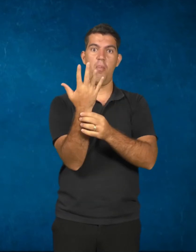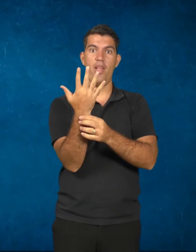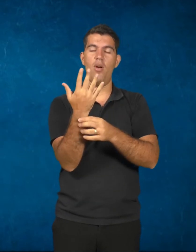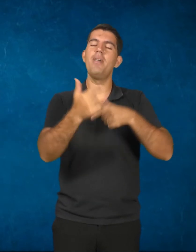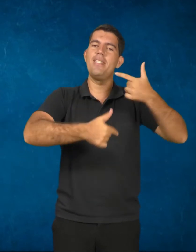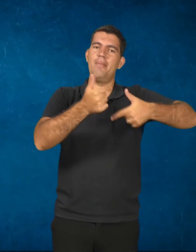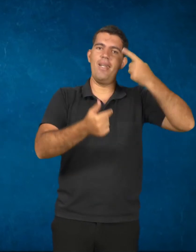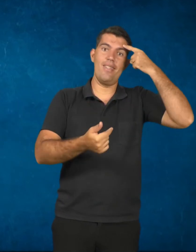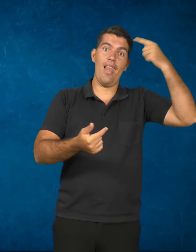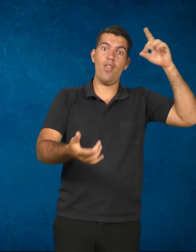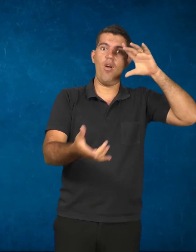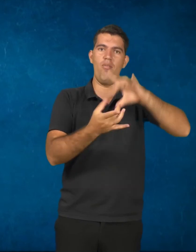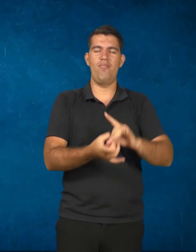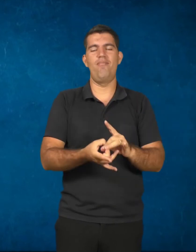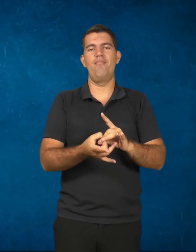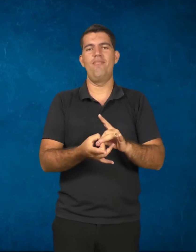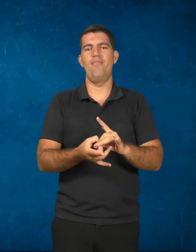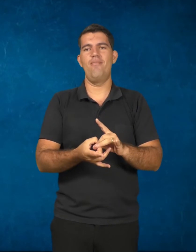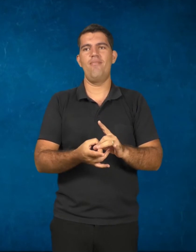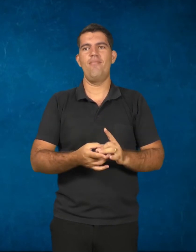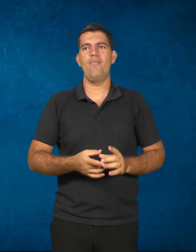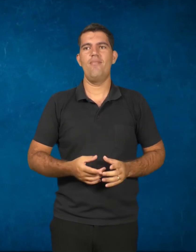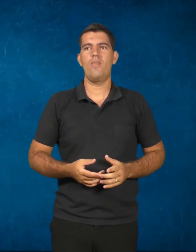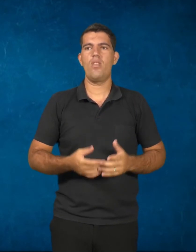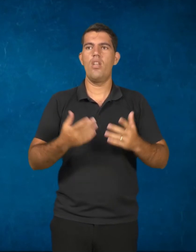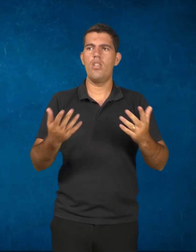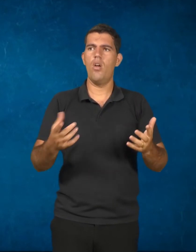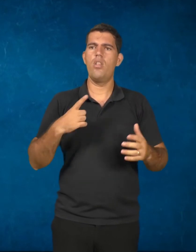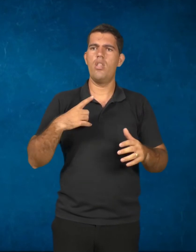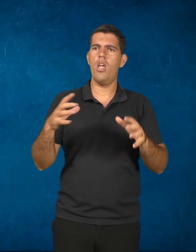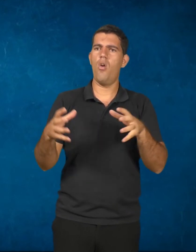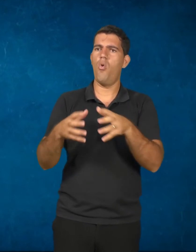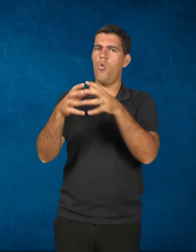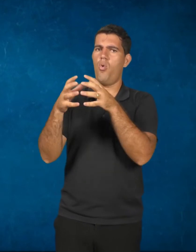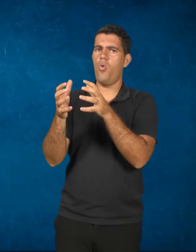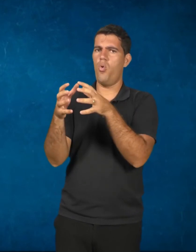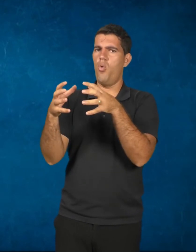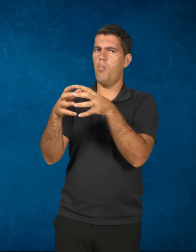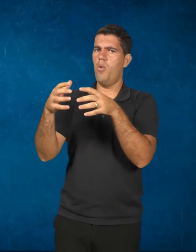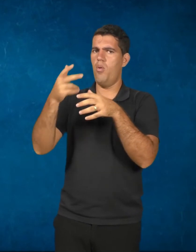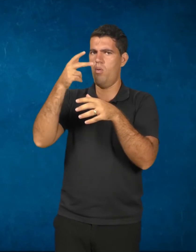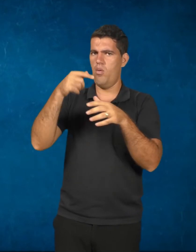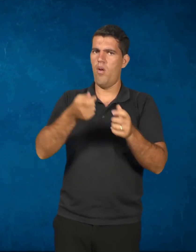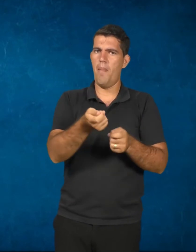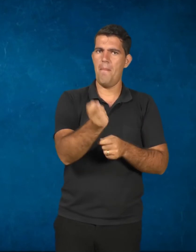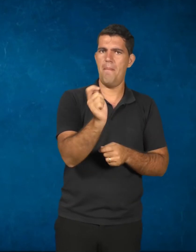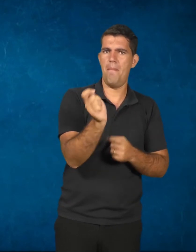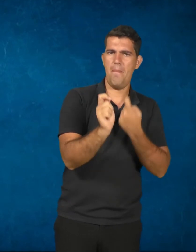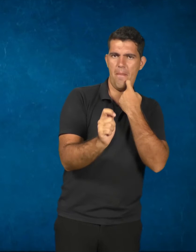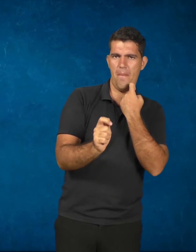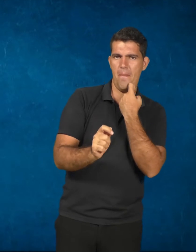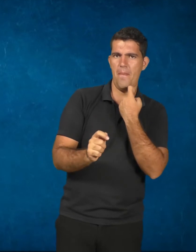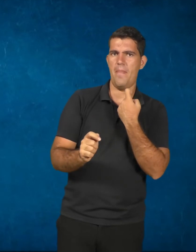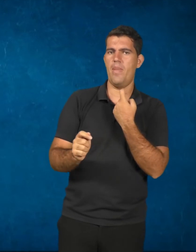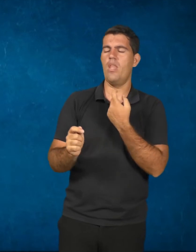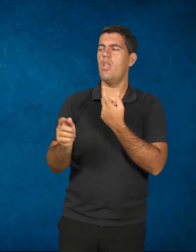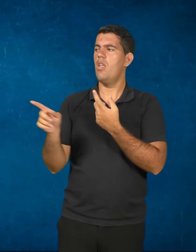trabalho intelectual. Então, temos aí um grupo de pescadores. Para que esses pescadores cheguem a